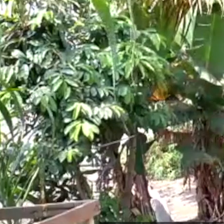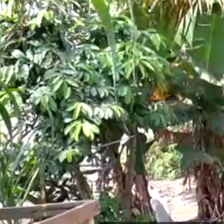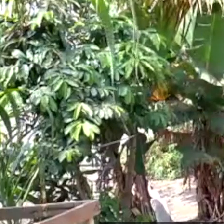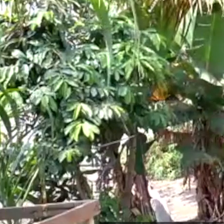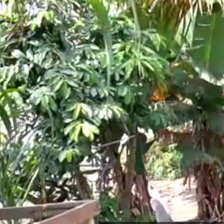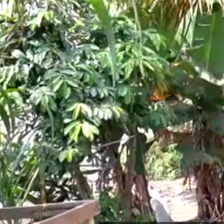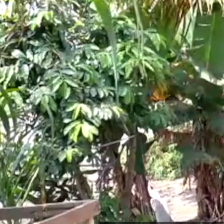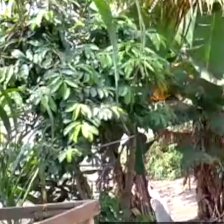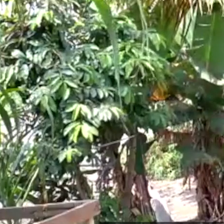minha carpintaria.